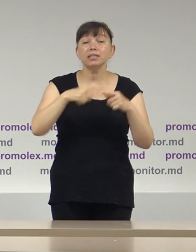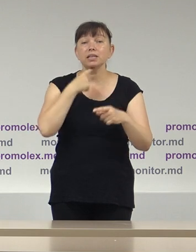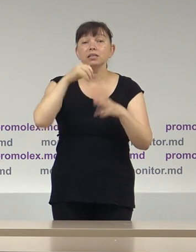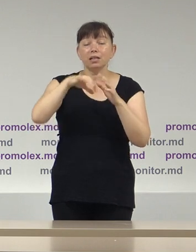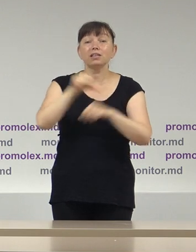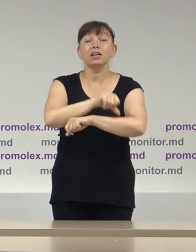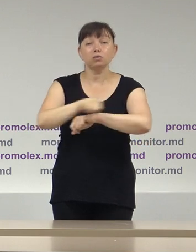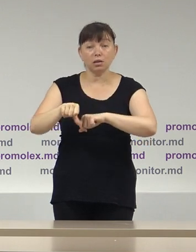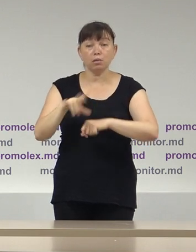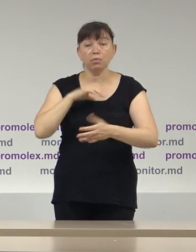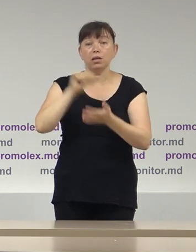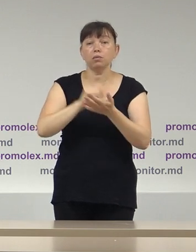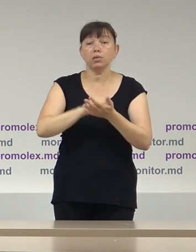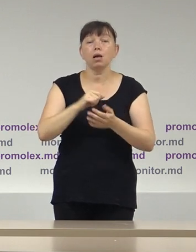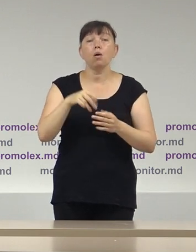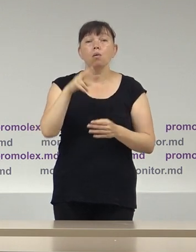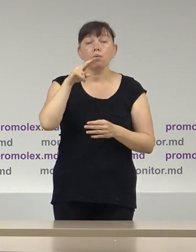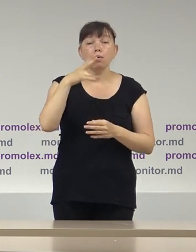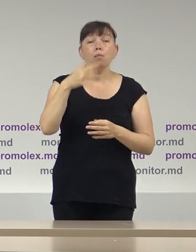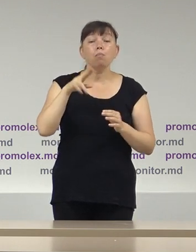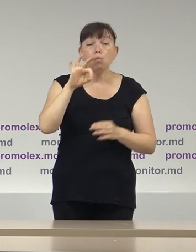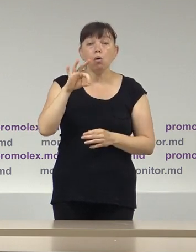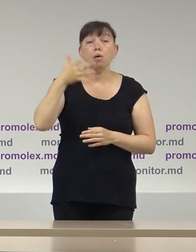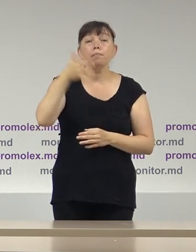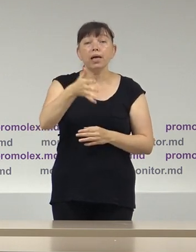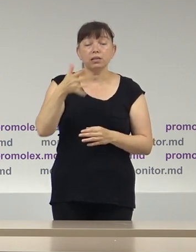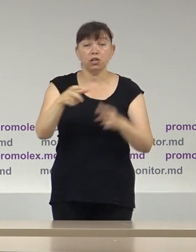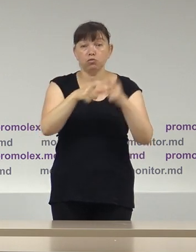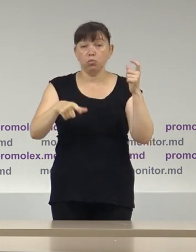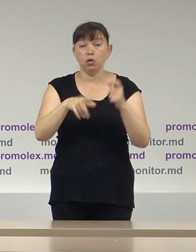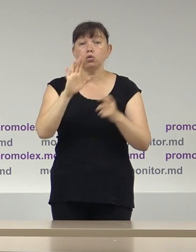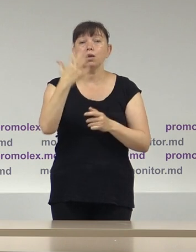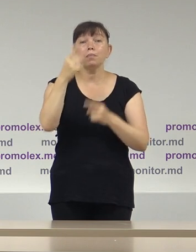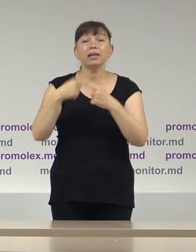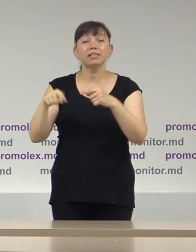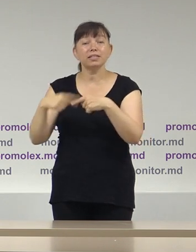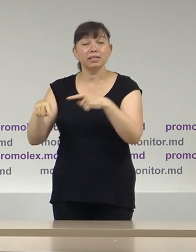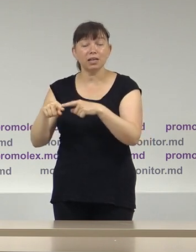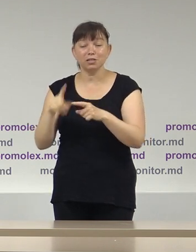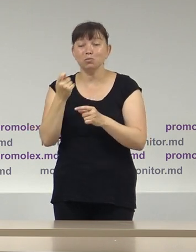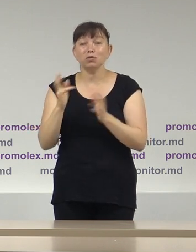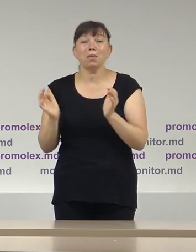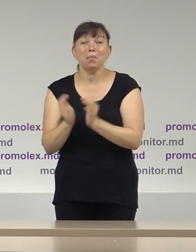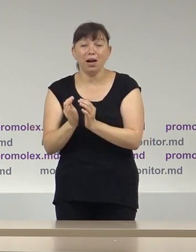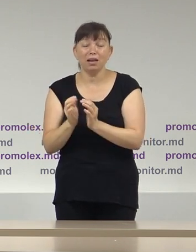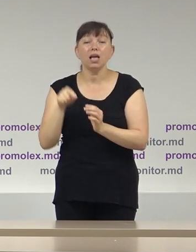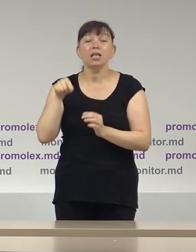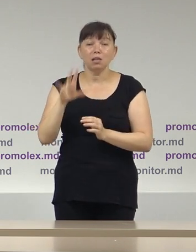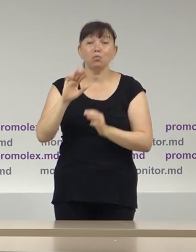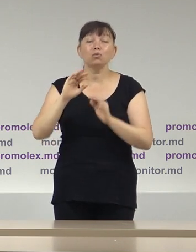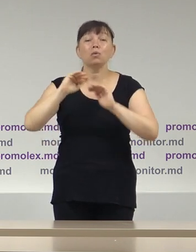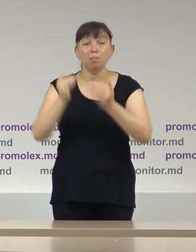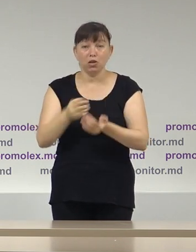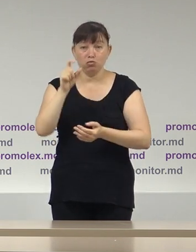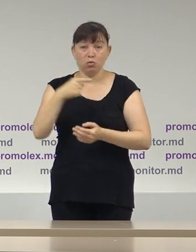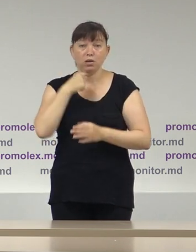votare peste hotare au fost tipărite câte 5.000 de buletine, deci excepte sunt doar 5 secții mai mici unde vor vota mai puține